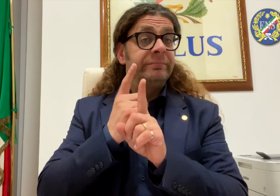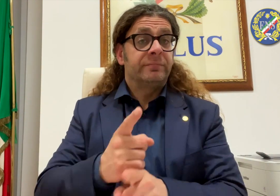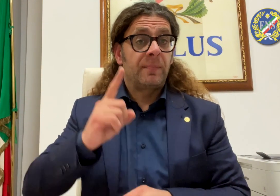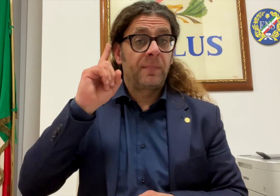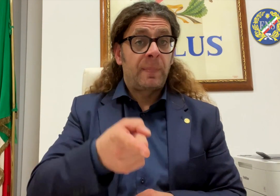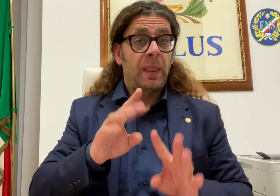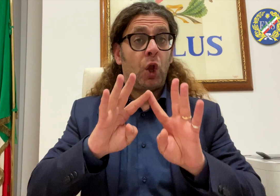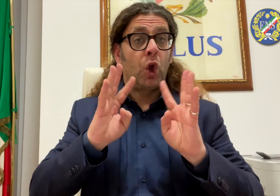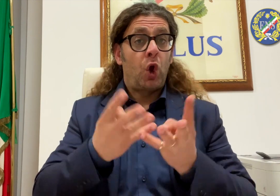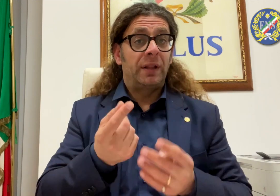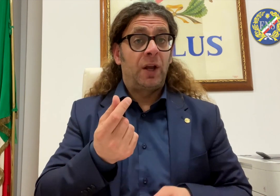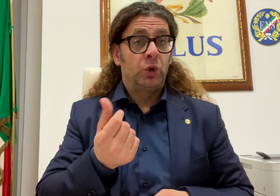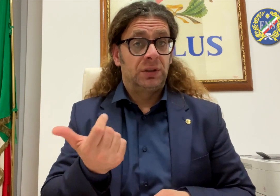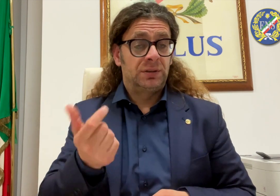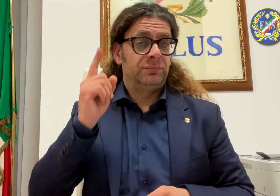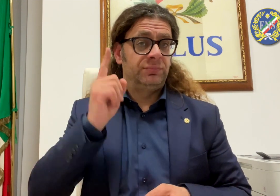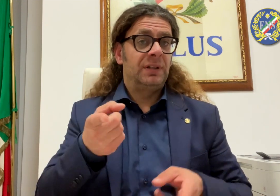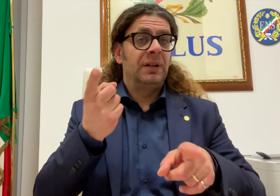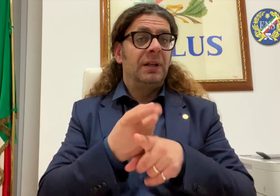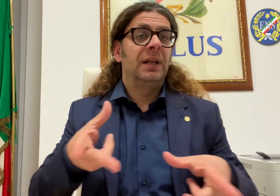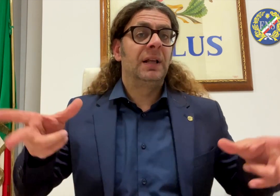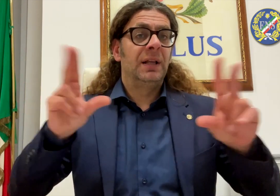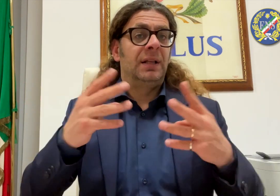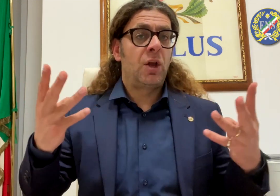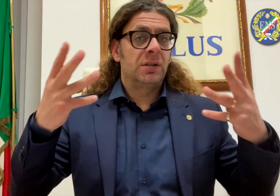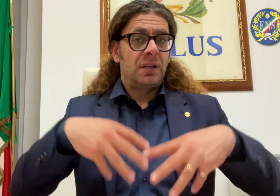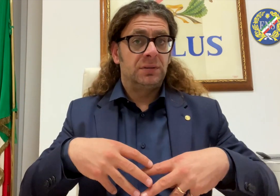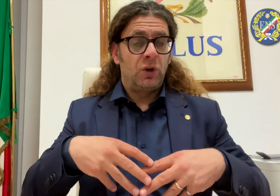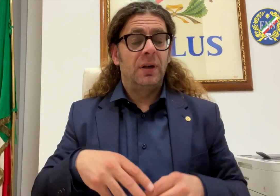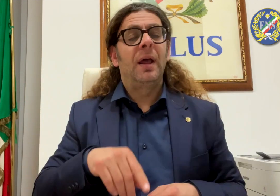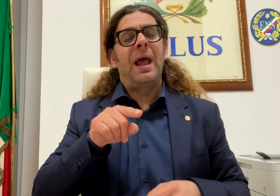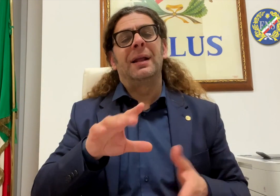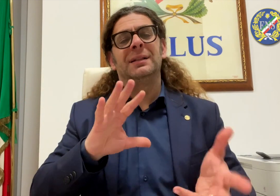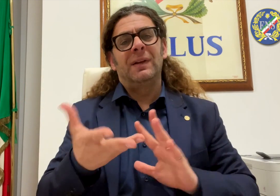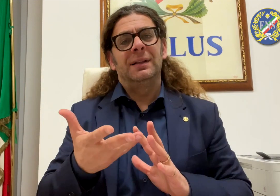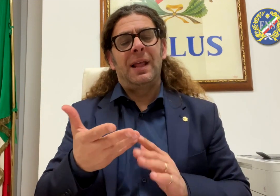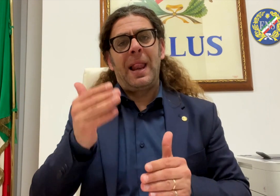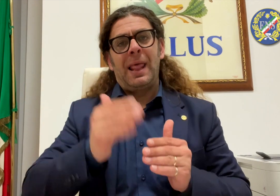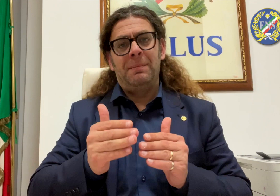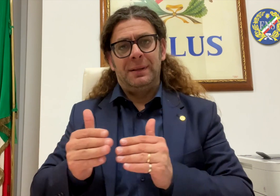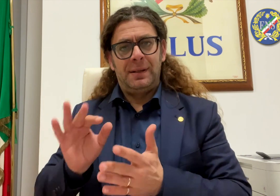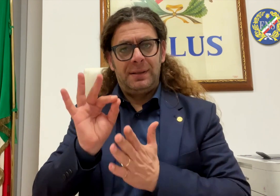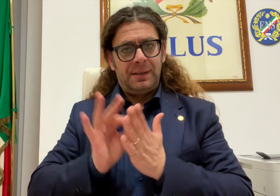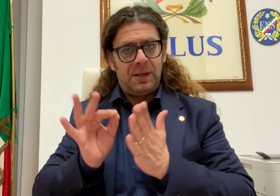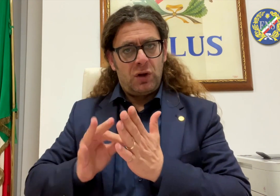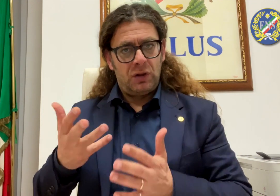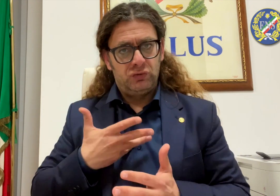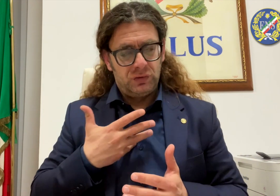poca preoccupazione da parte nostra dal momento che l'ENS vorrebbe prendere parte a tutti i gruppi per manifestare